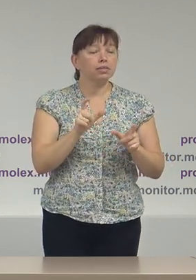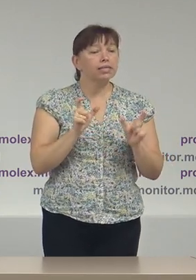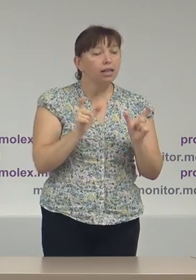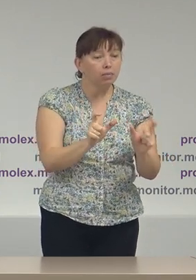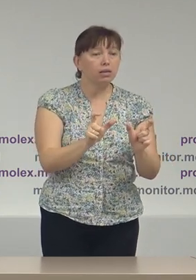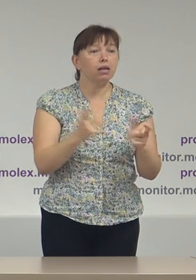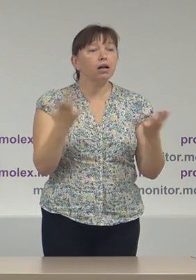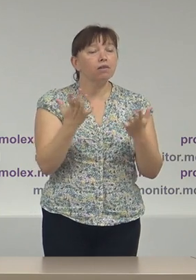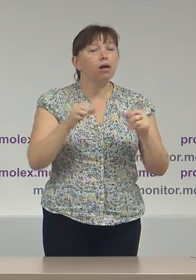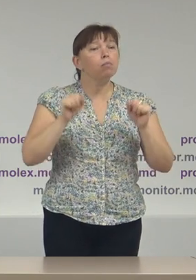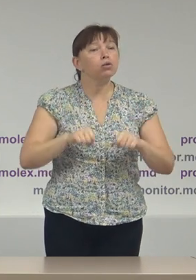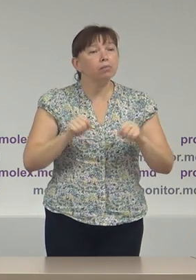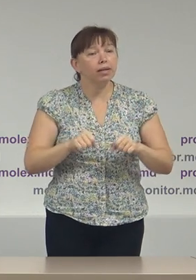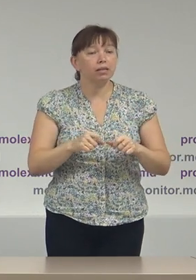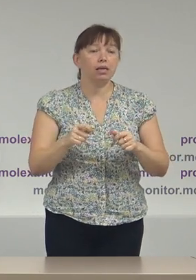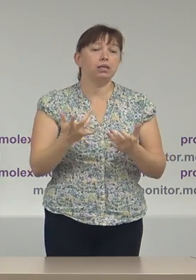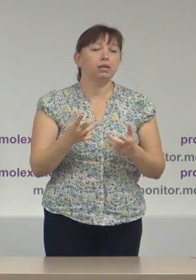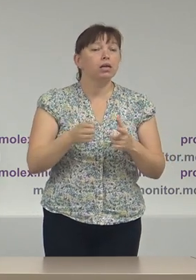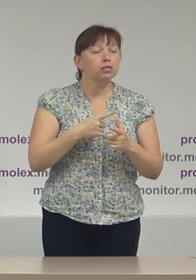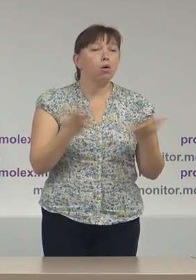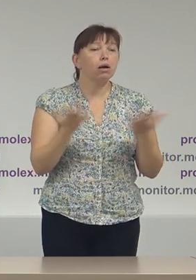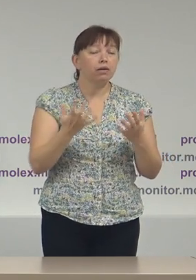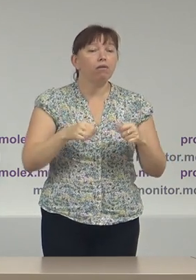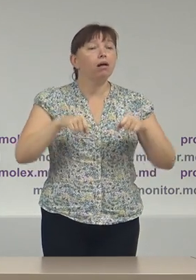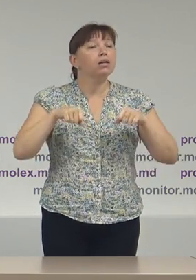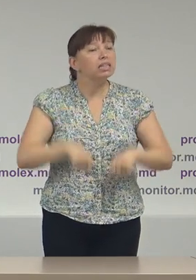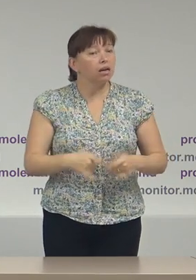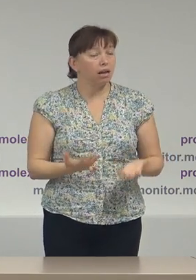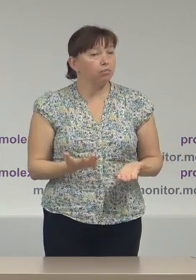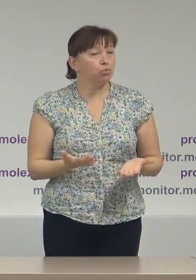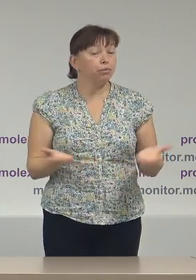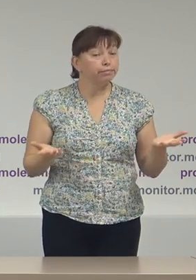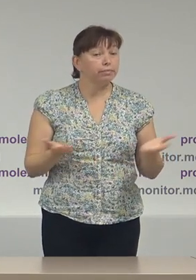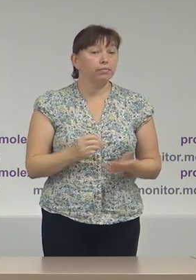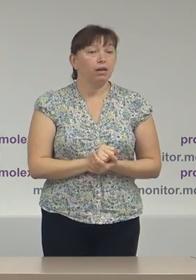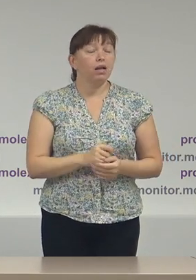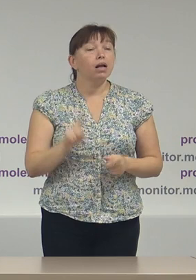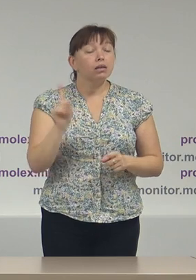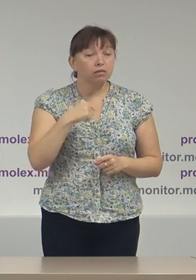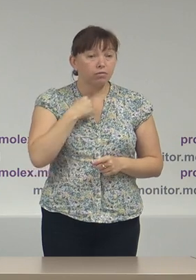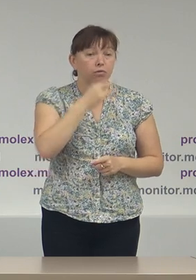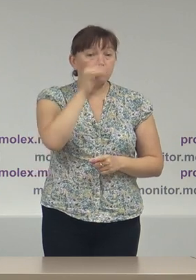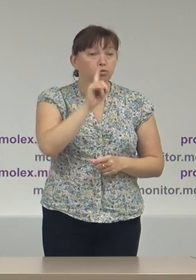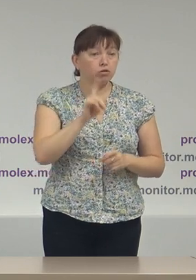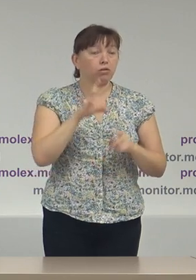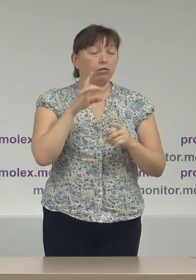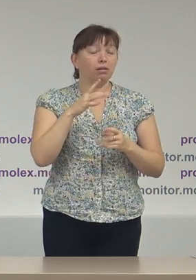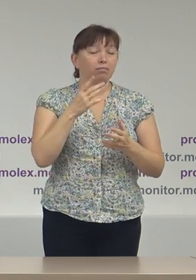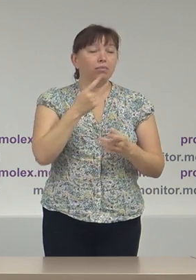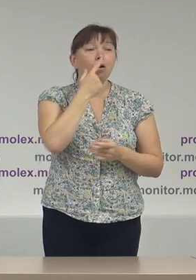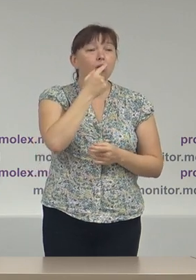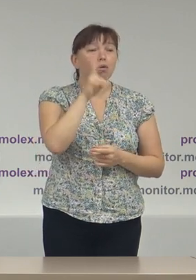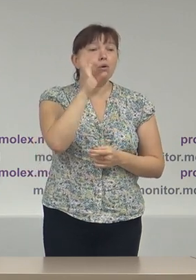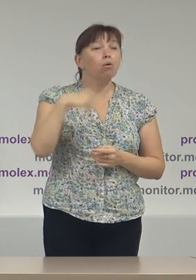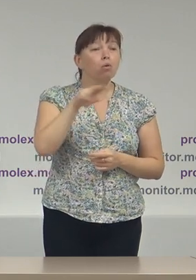anumite posibilități sau anumite drepturi țin să menționez că starea de urgență adică codul roșu în sănătate